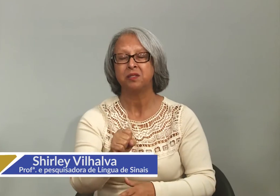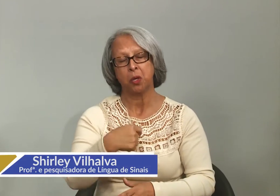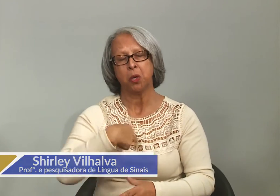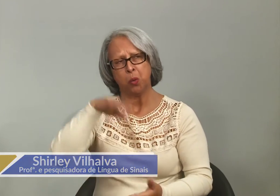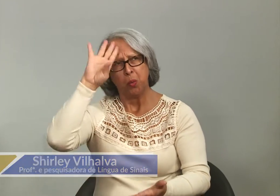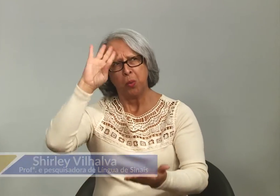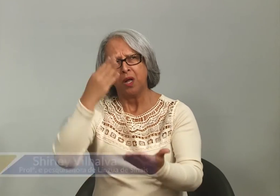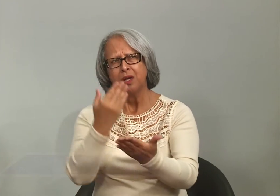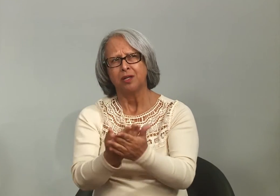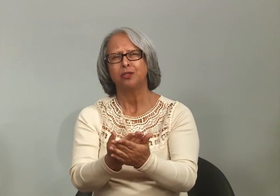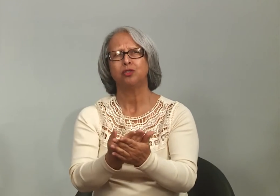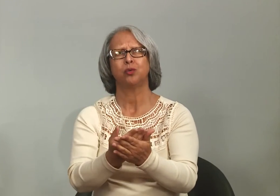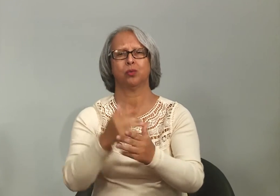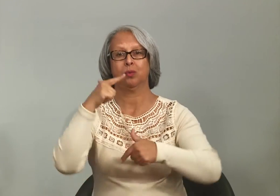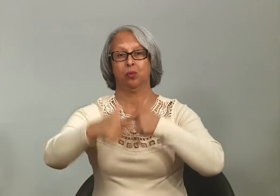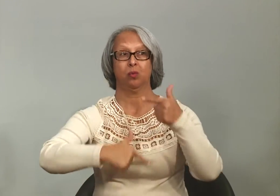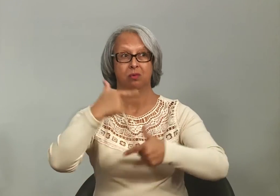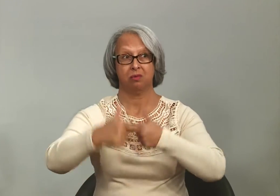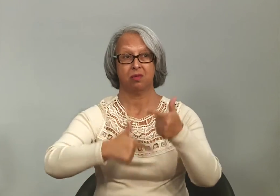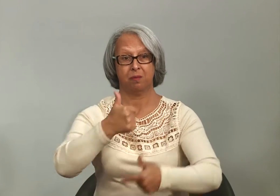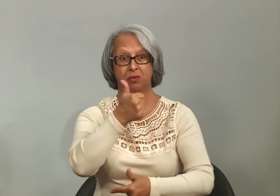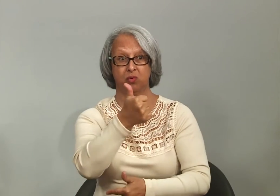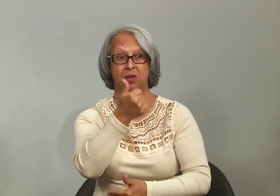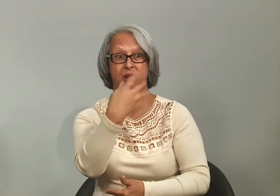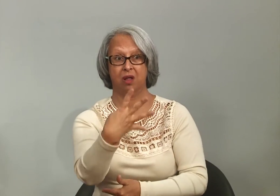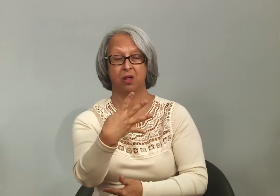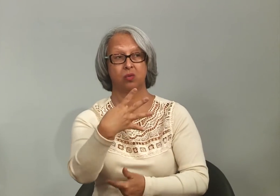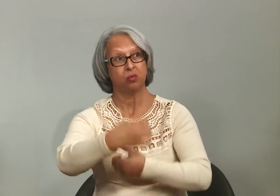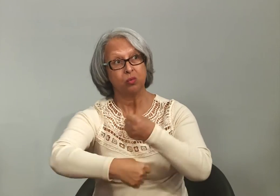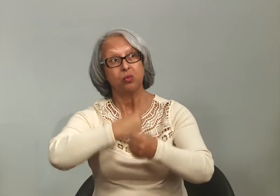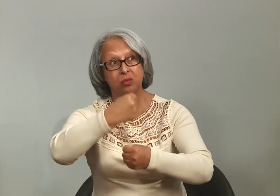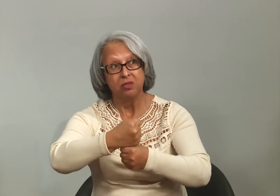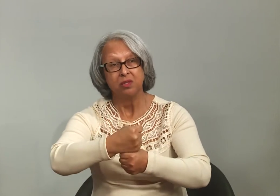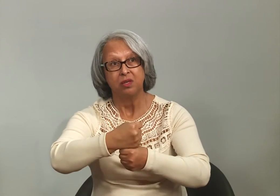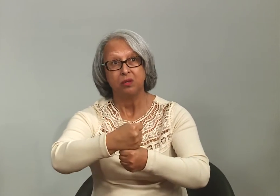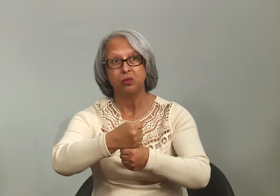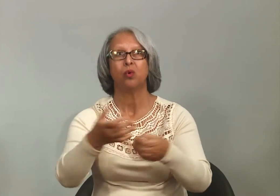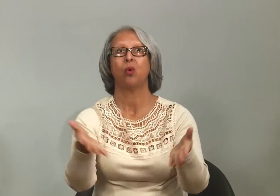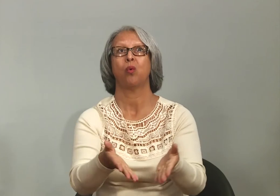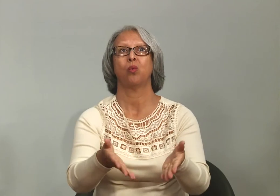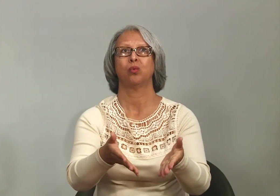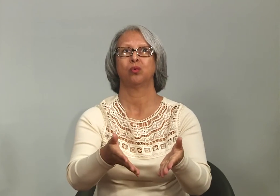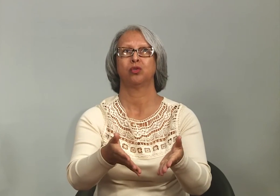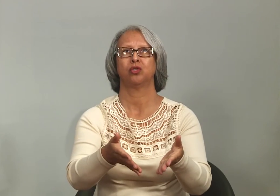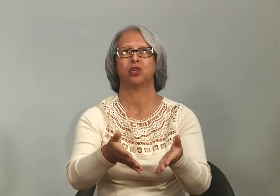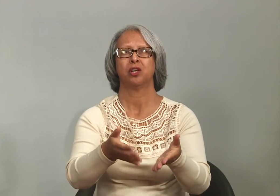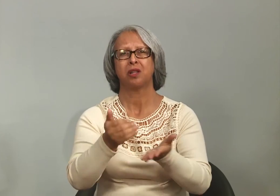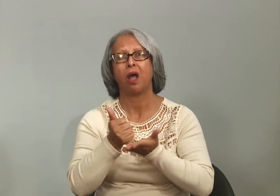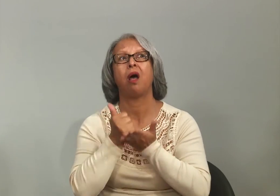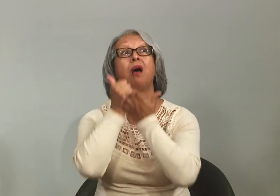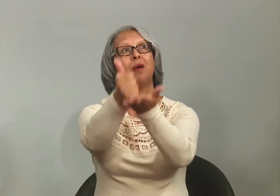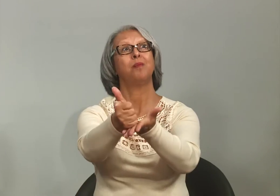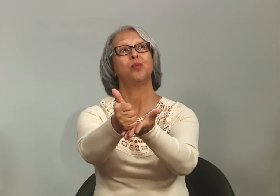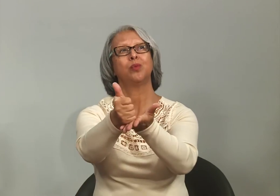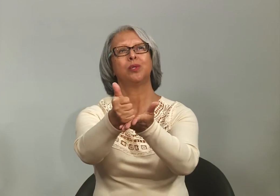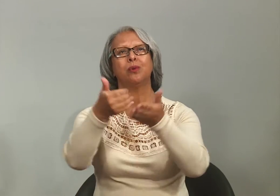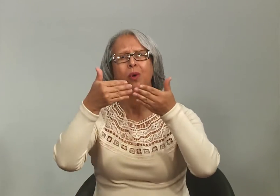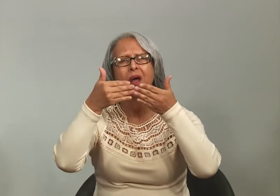a criação do CAS, eu acredito que é um trabalho que está já há 14 anos sendo desenvolvido e também